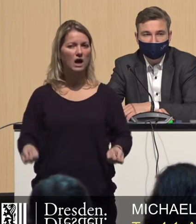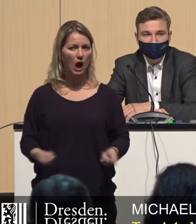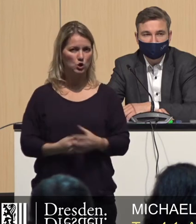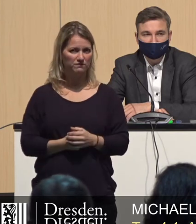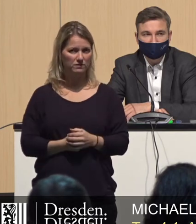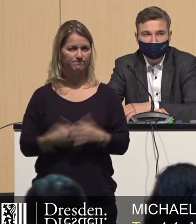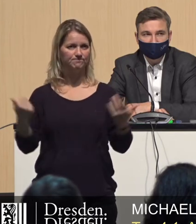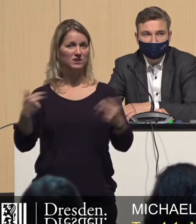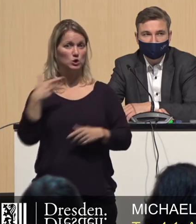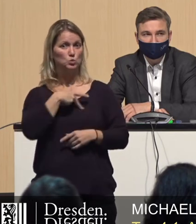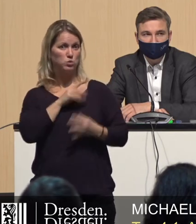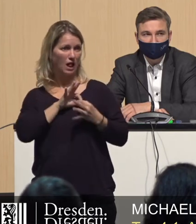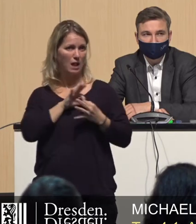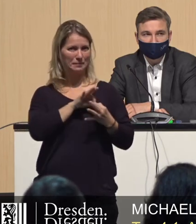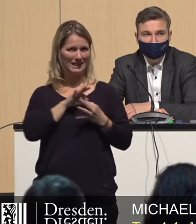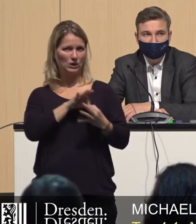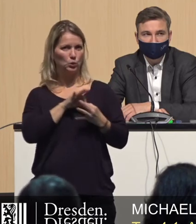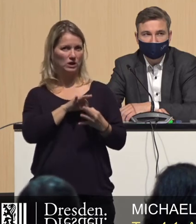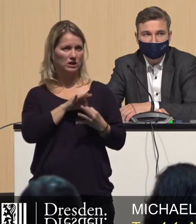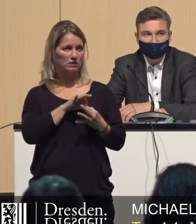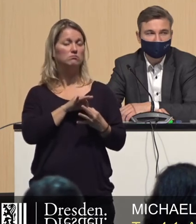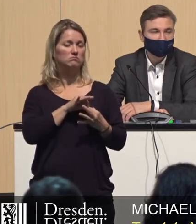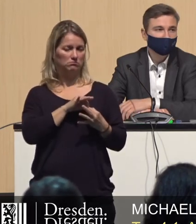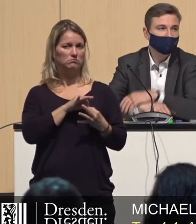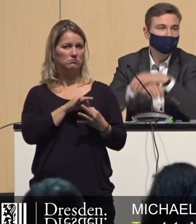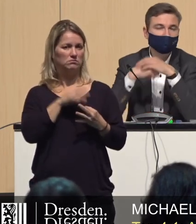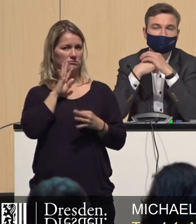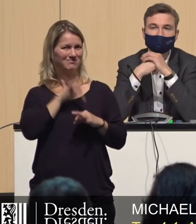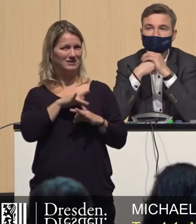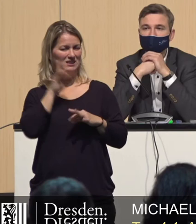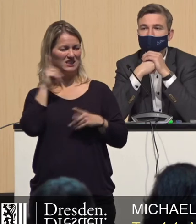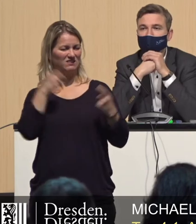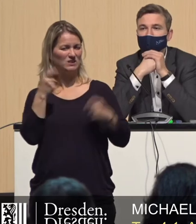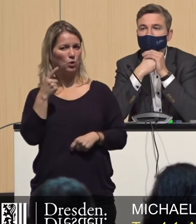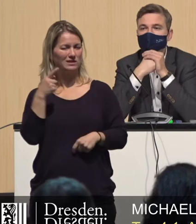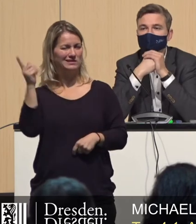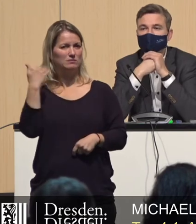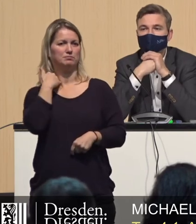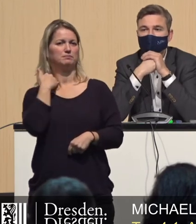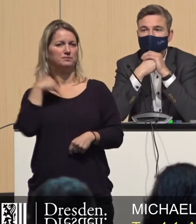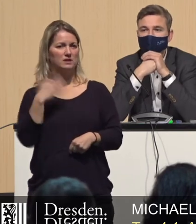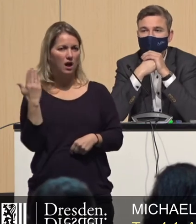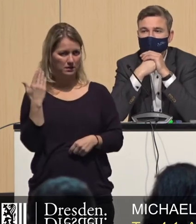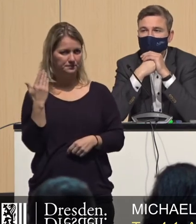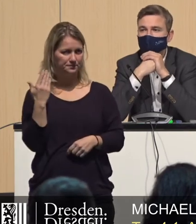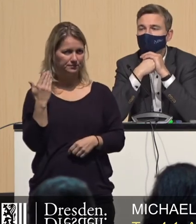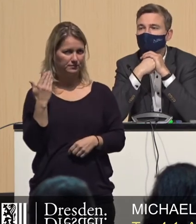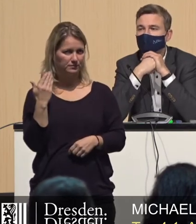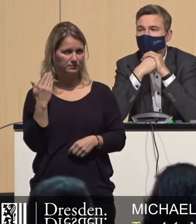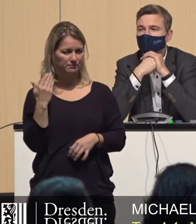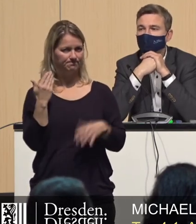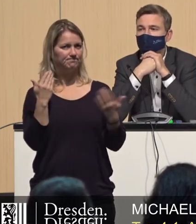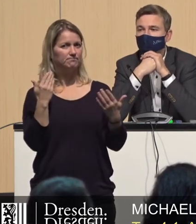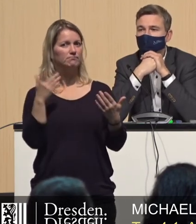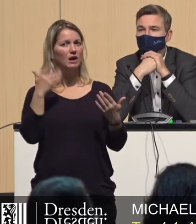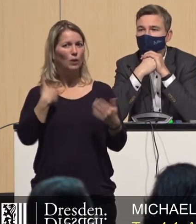Sozialbindung, die auf diesen Investitionen liegt, hinderlich. Hinderlich, um genau entsprechende